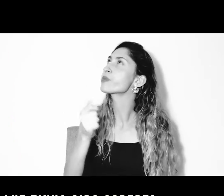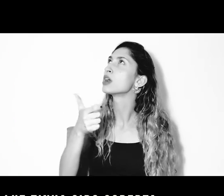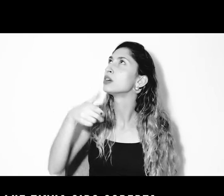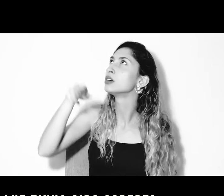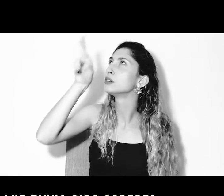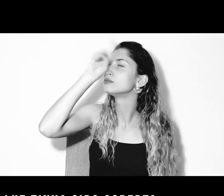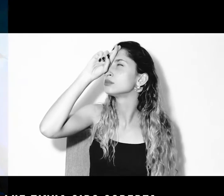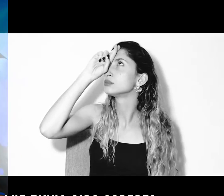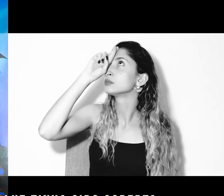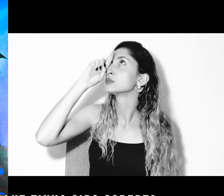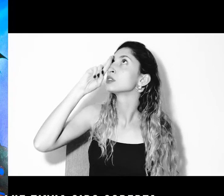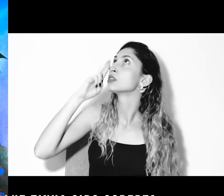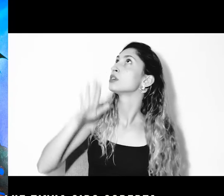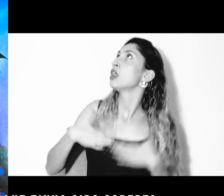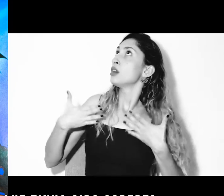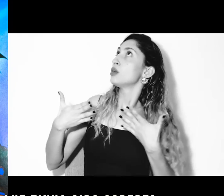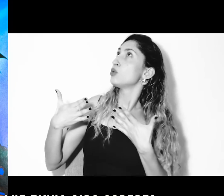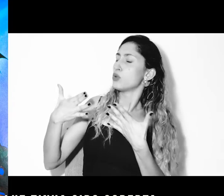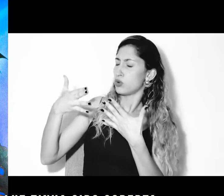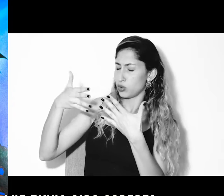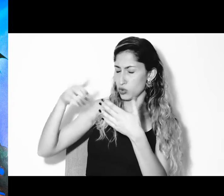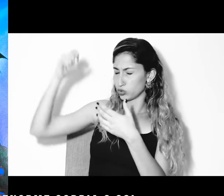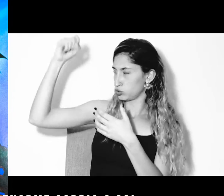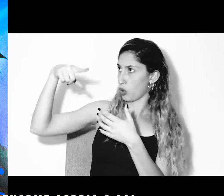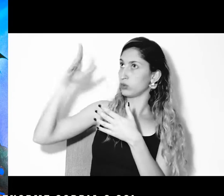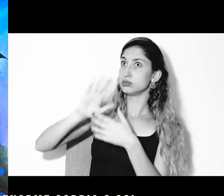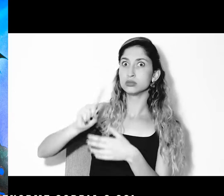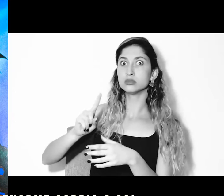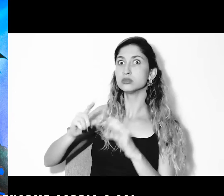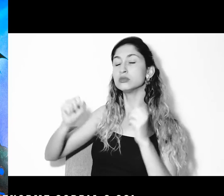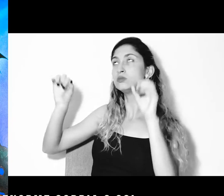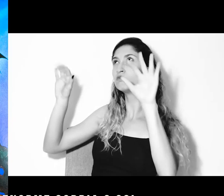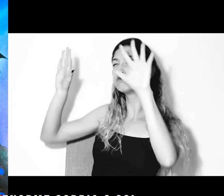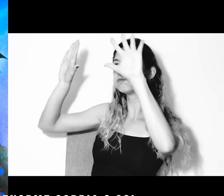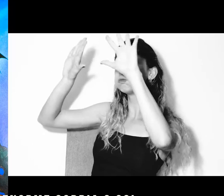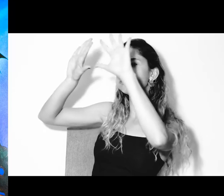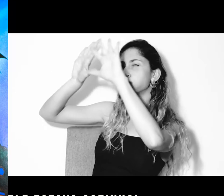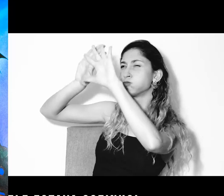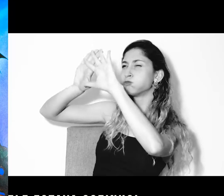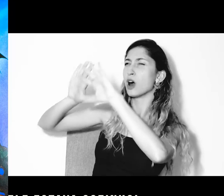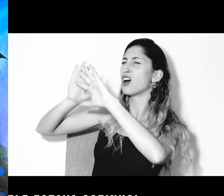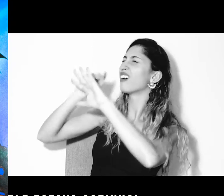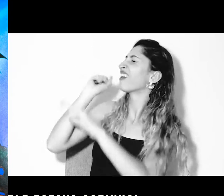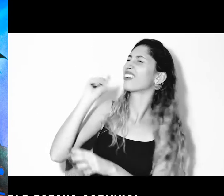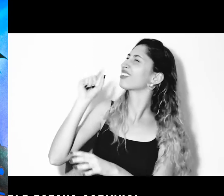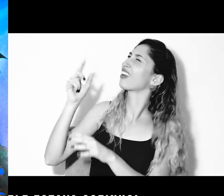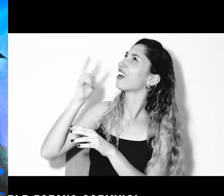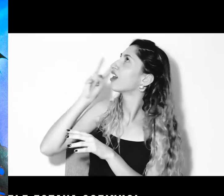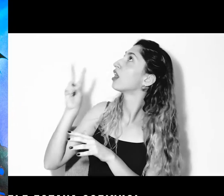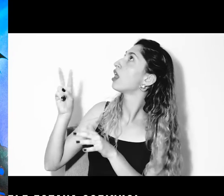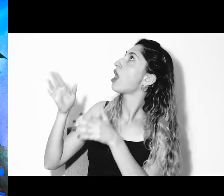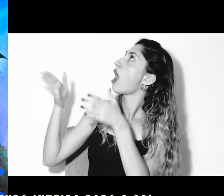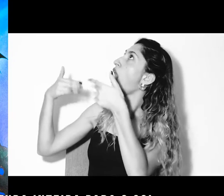a luz tinha sido coberta. Uma sombra enorme escondia o sol. Era Charles. Ele estava